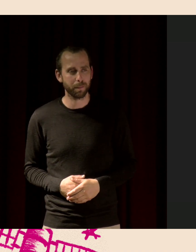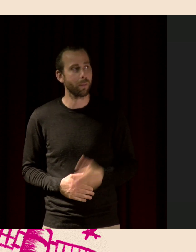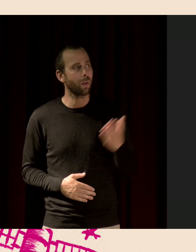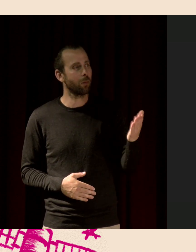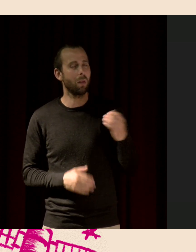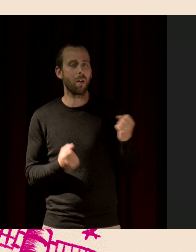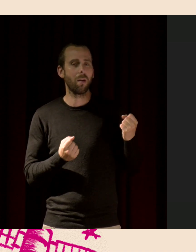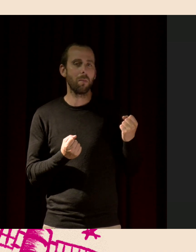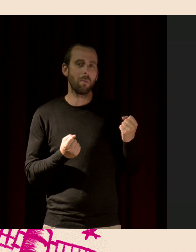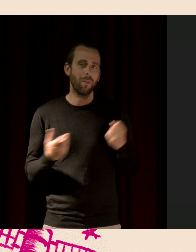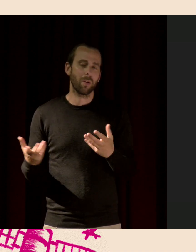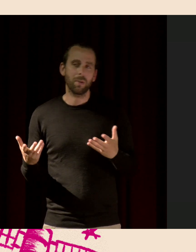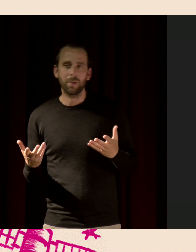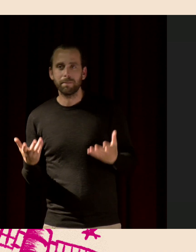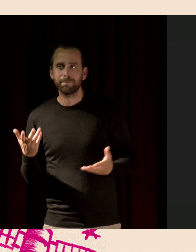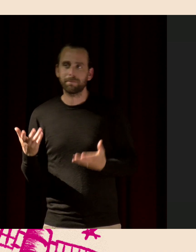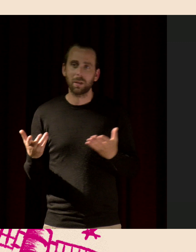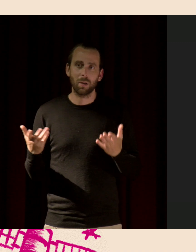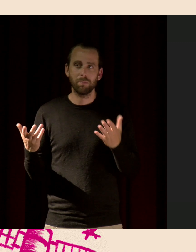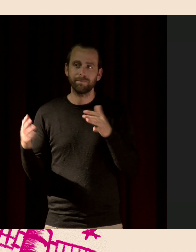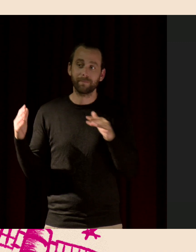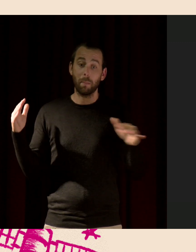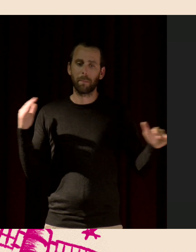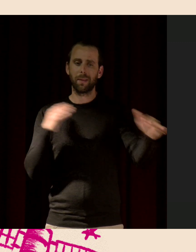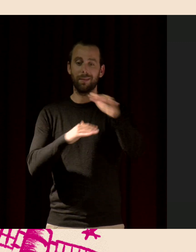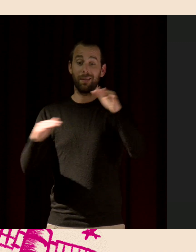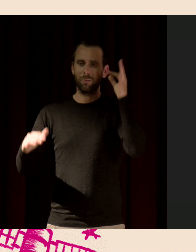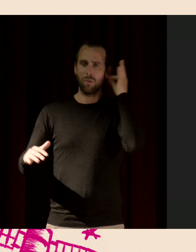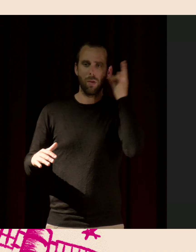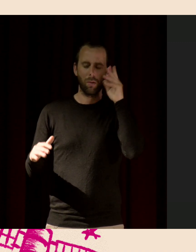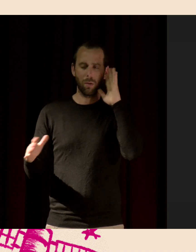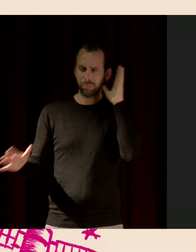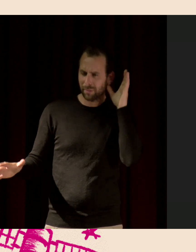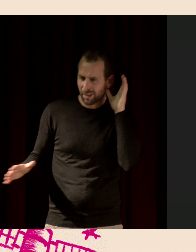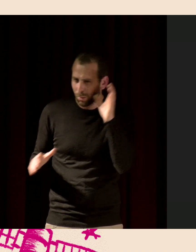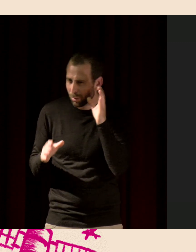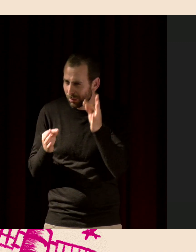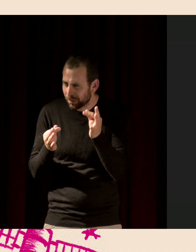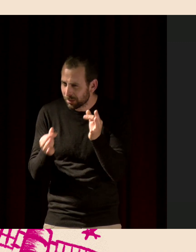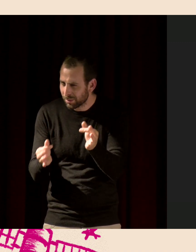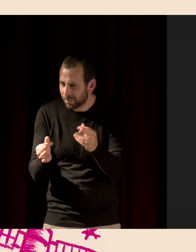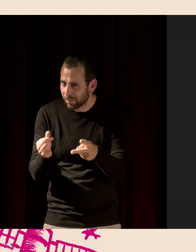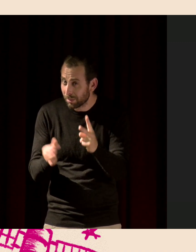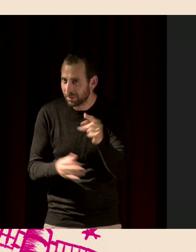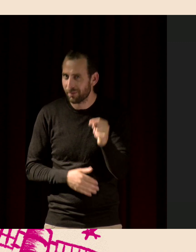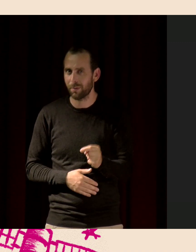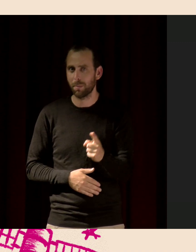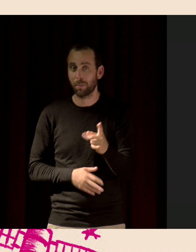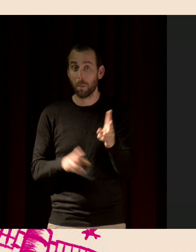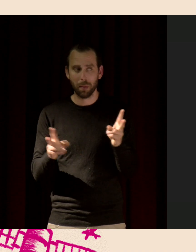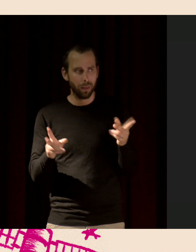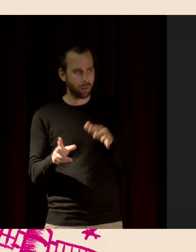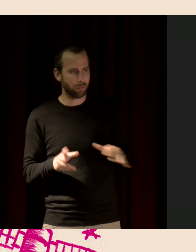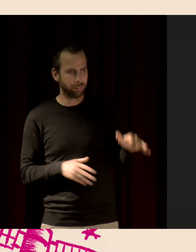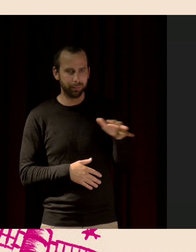plus, j'allais dire presque plus sensible des paysages sonores. Et pourquoi finalement ne pas écouter les vivants pour être